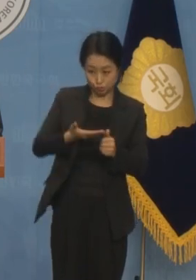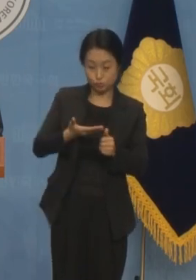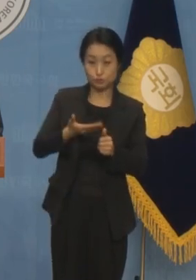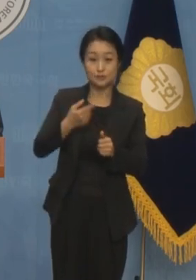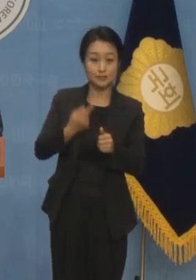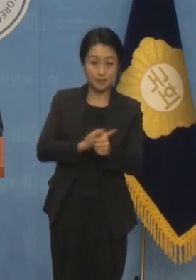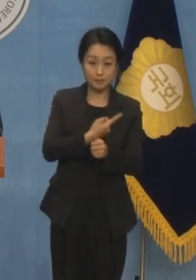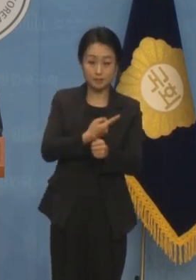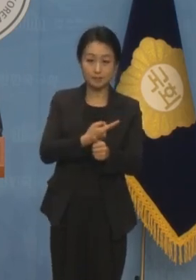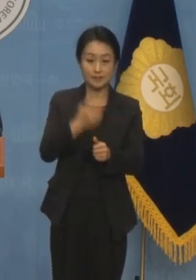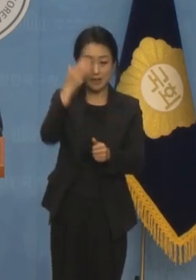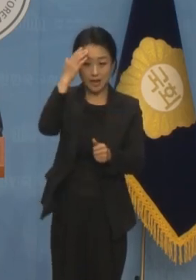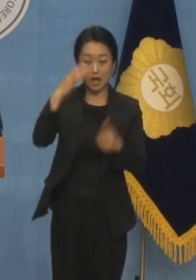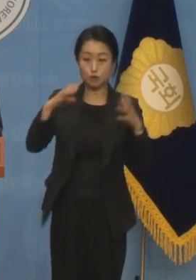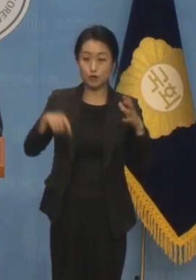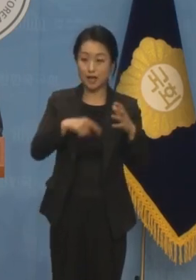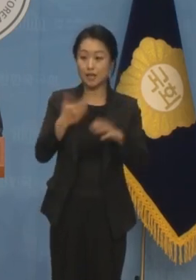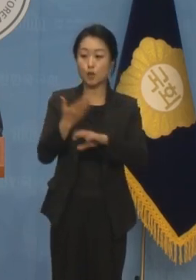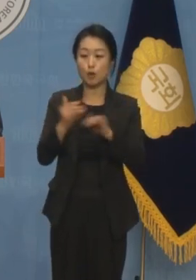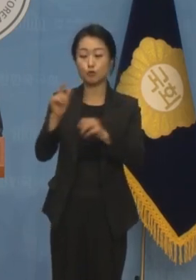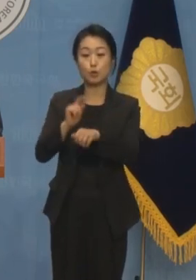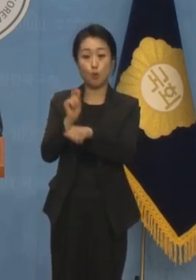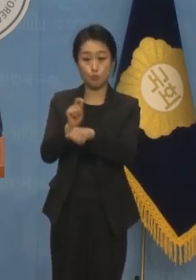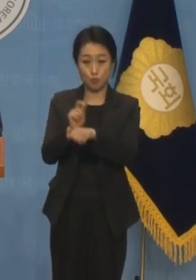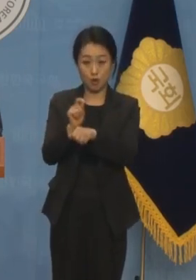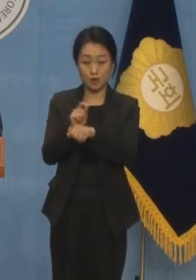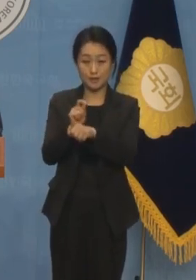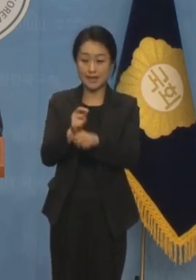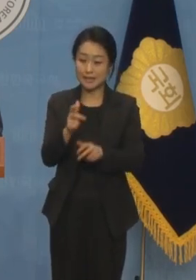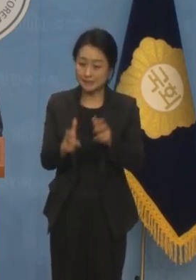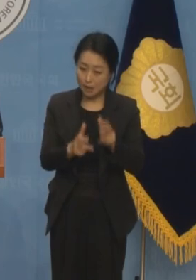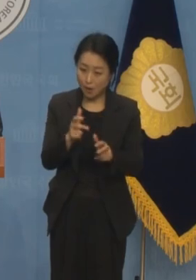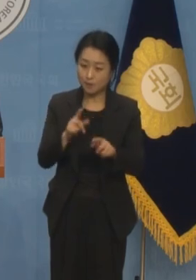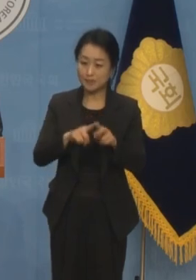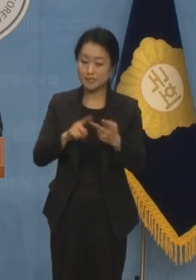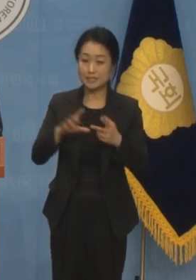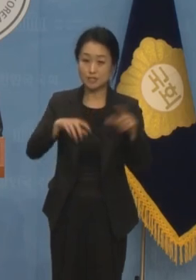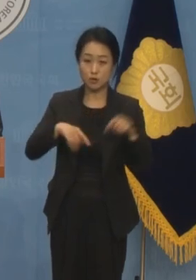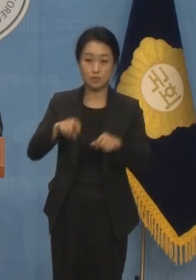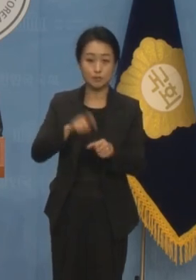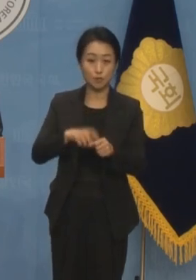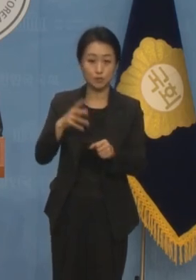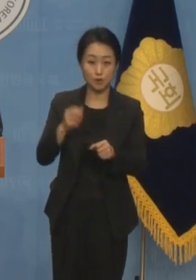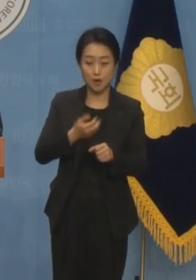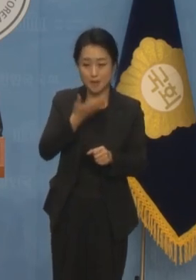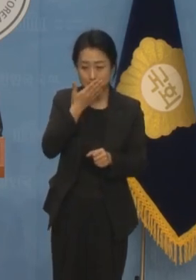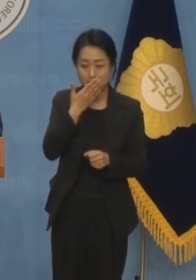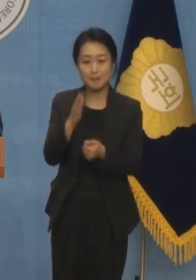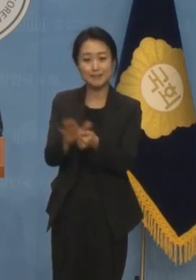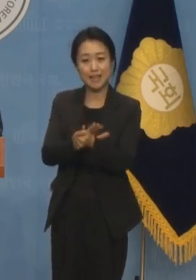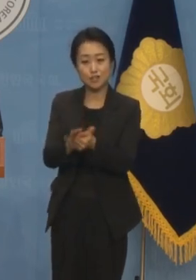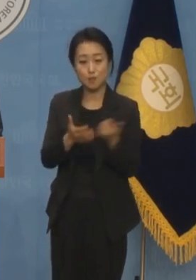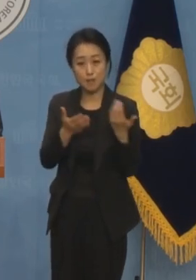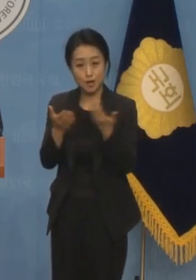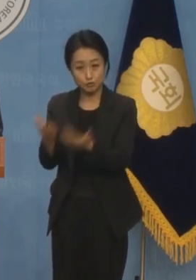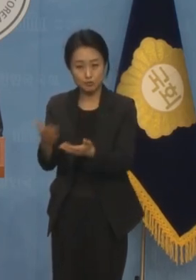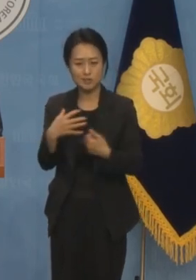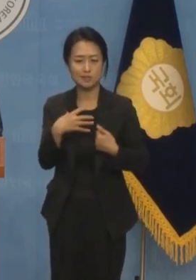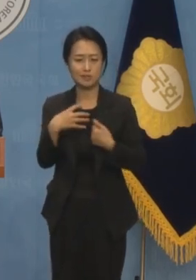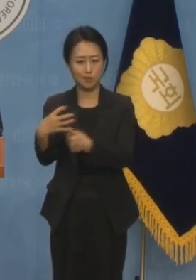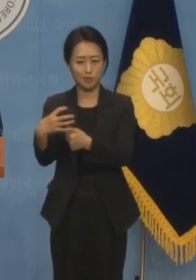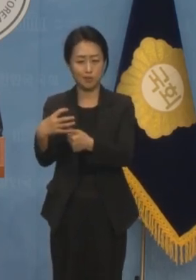받고 국내 체류 중인 외국 공무원에게 사업 및 정치적 목적으로 식사를 대접하는 수단으로